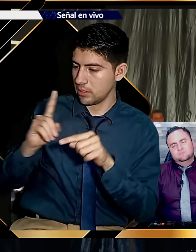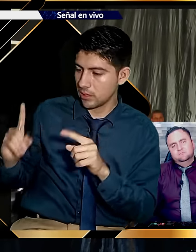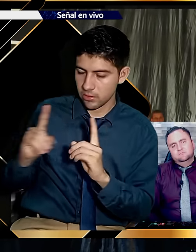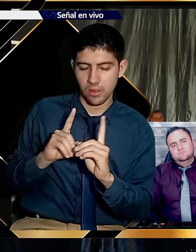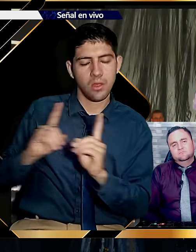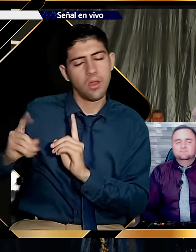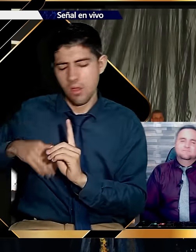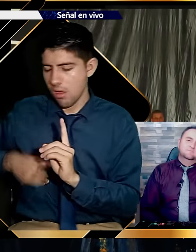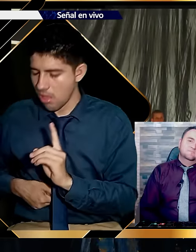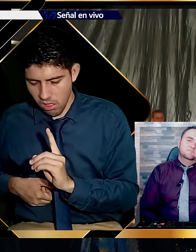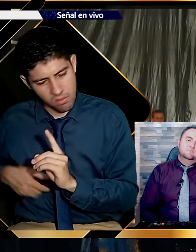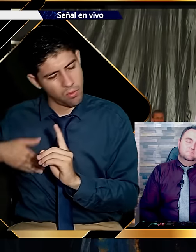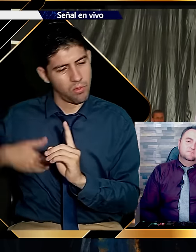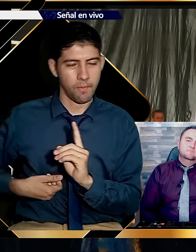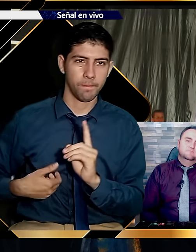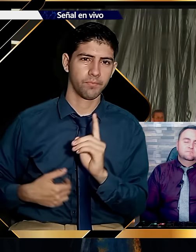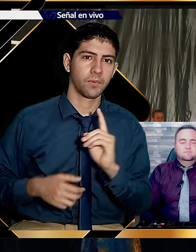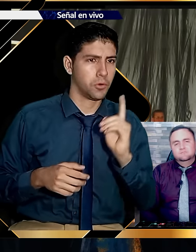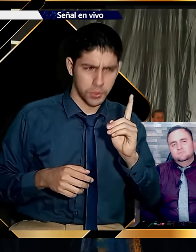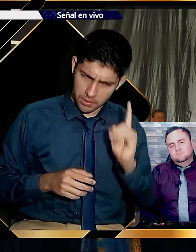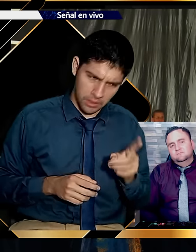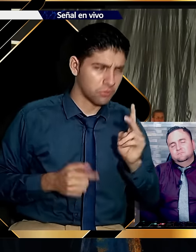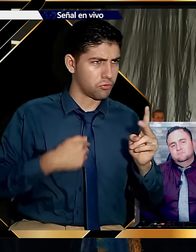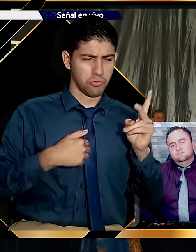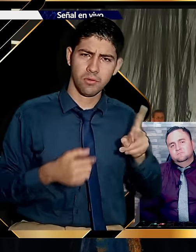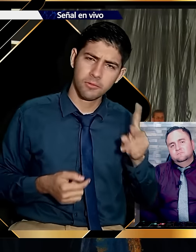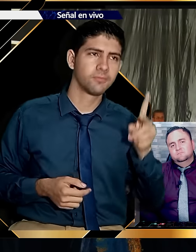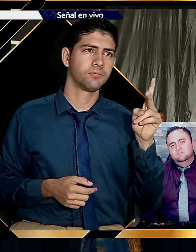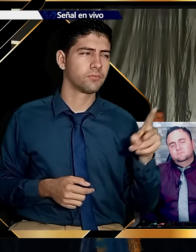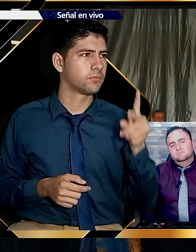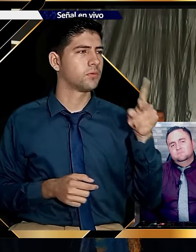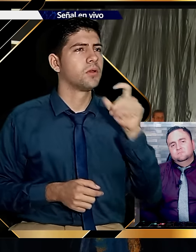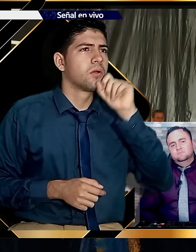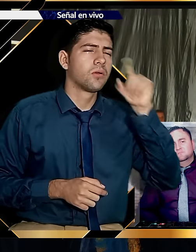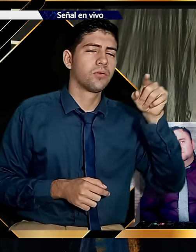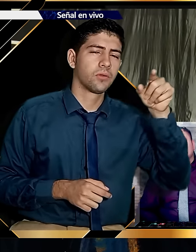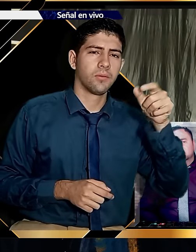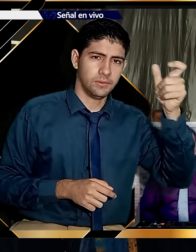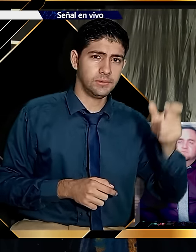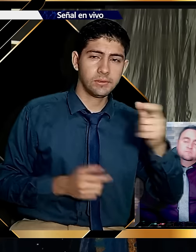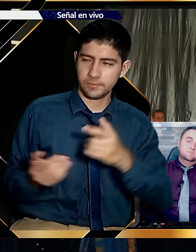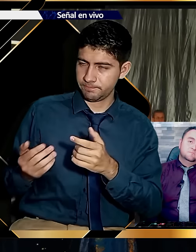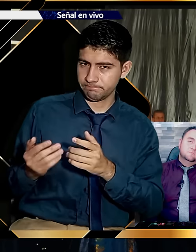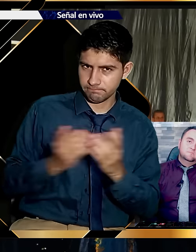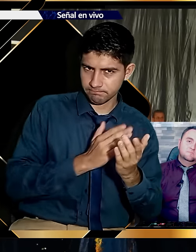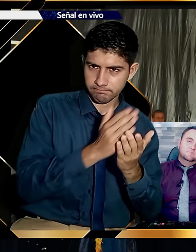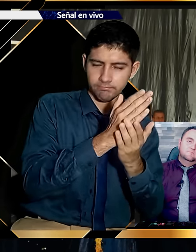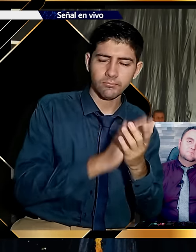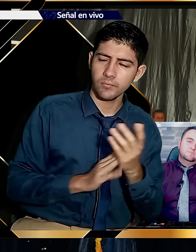Al rato de haber caminado, le dije, oiga, de verdad, estamos lejos todavía.